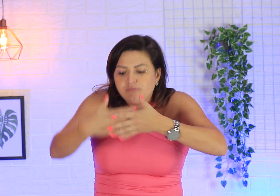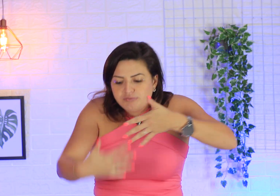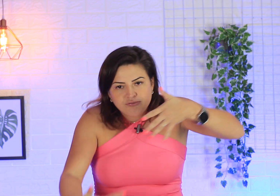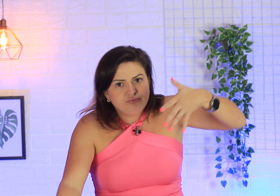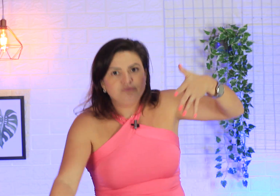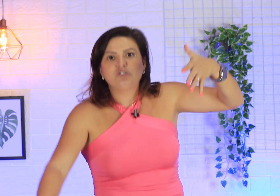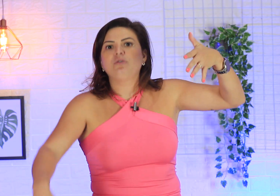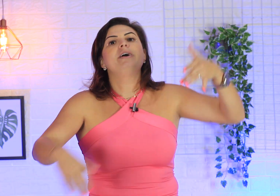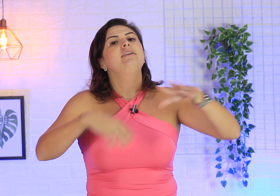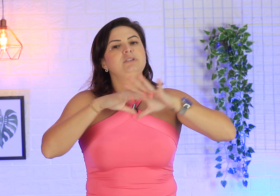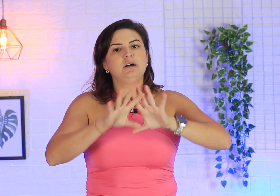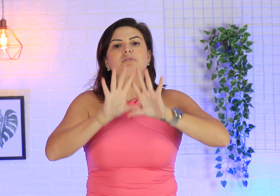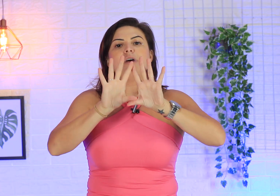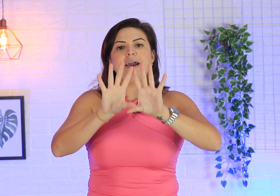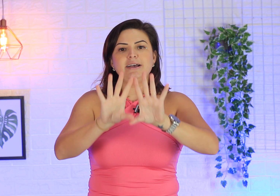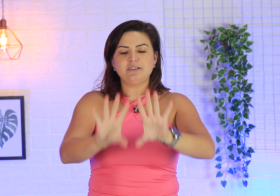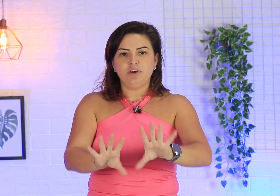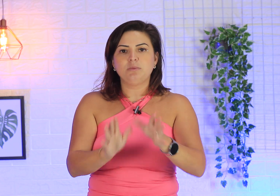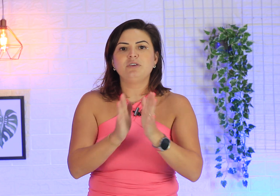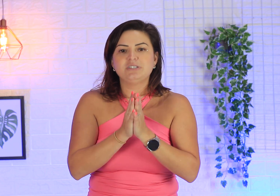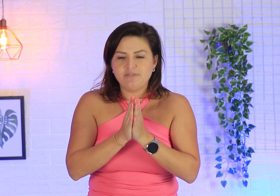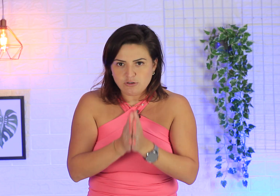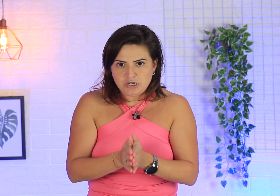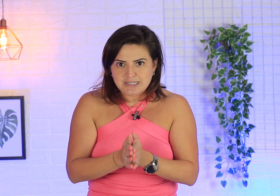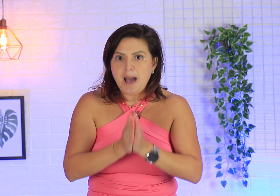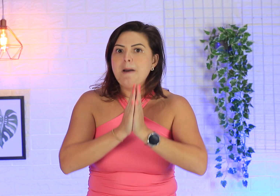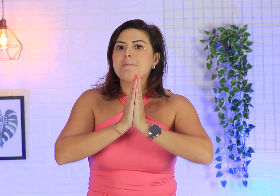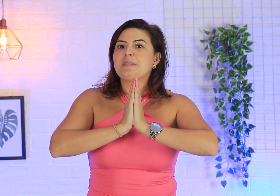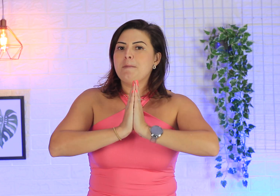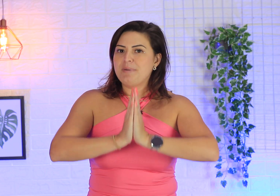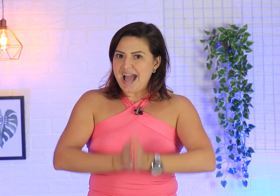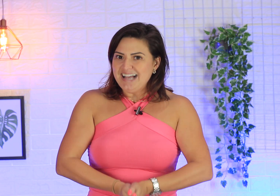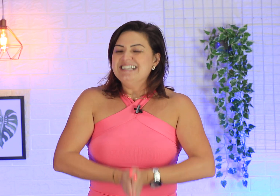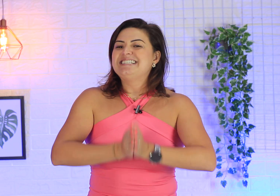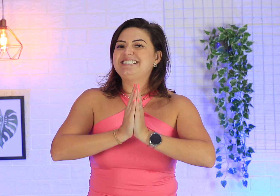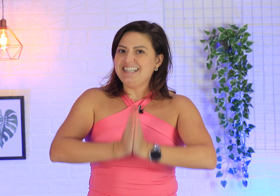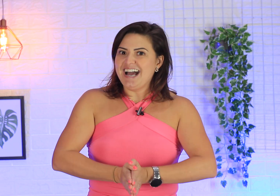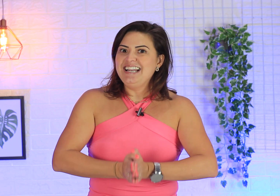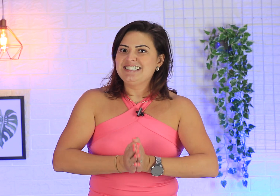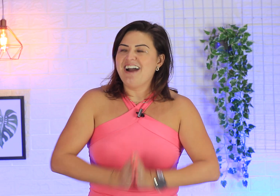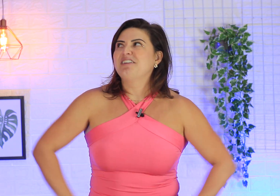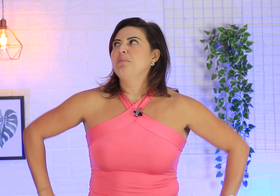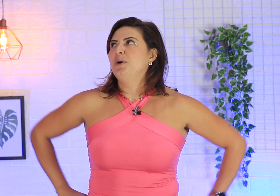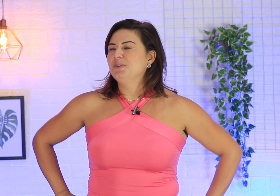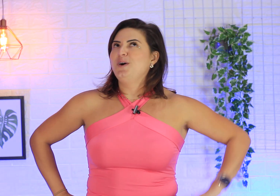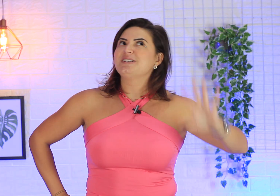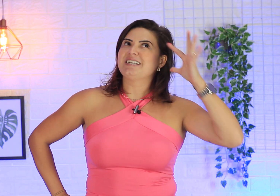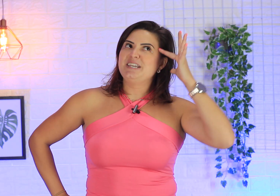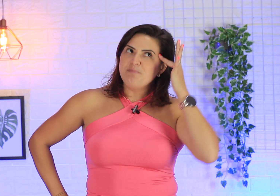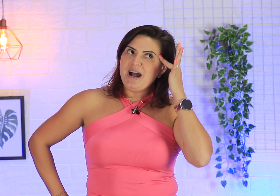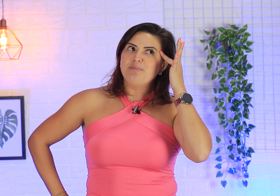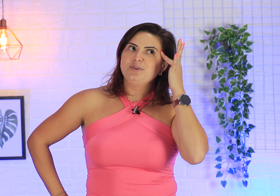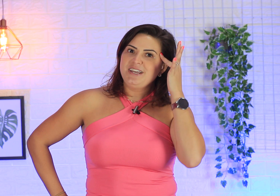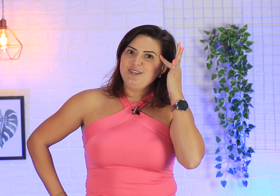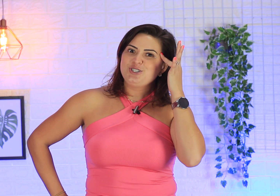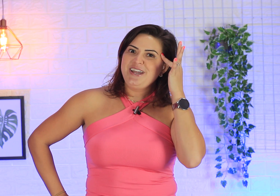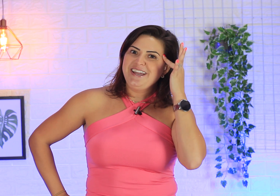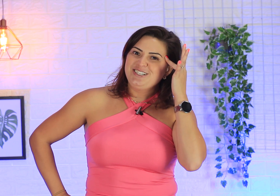escorrendo. Então, é essa forma que você vai utilizar pra sinalizar, tá bom? Nossa, que papo, né, gente?